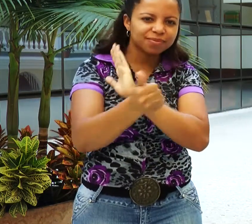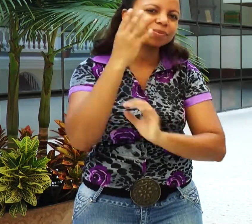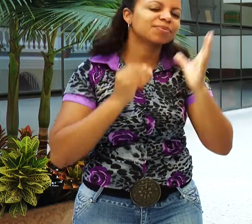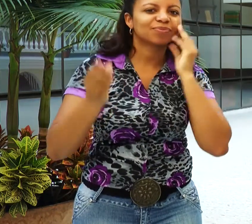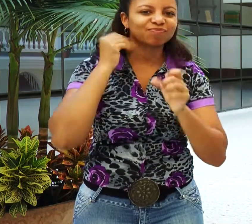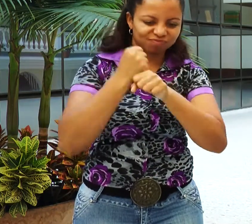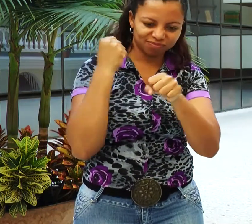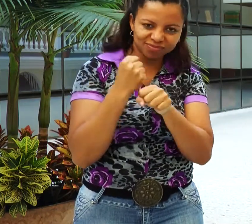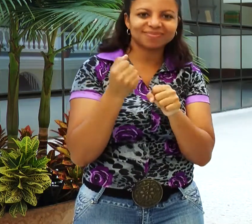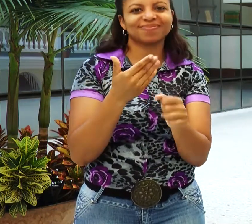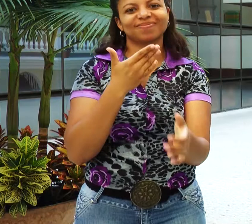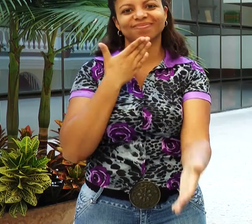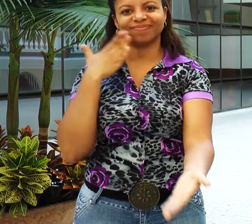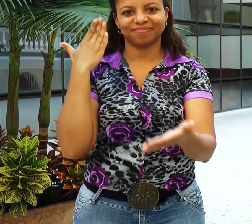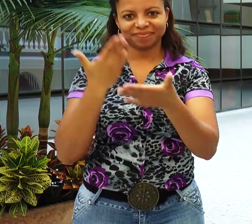laboral. Muchas gracias.